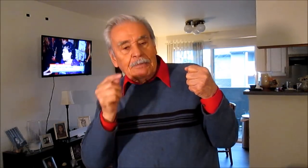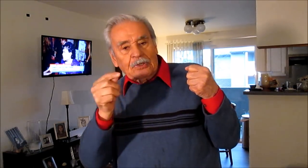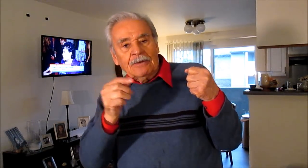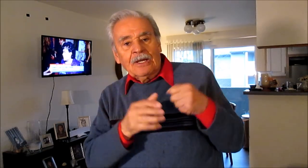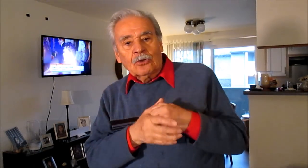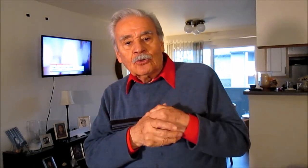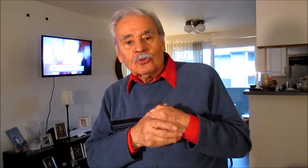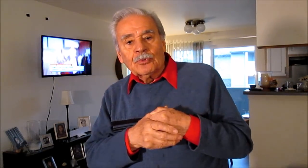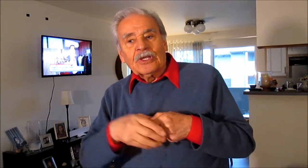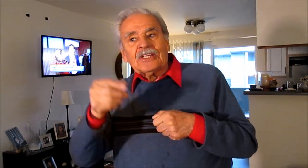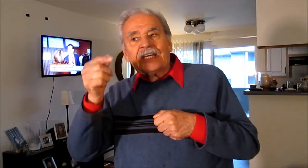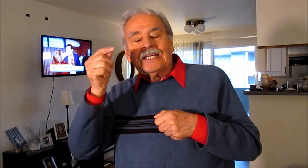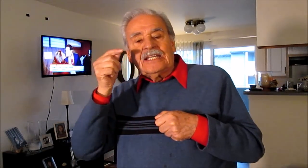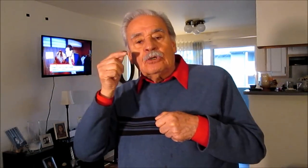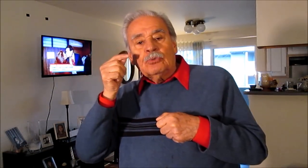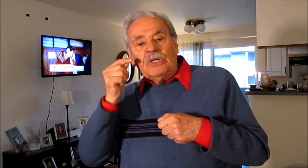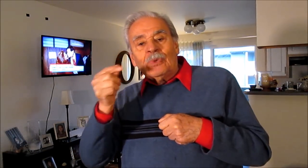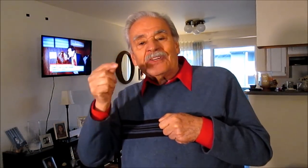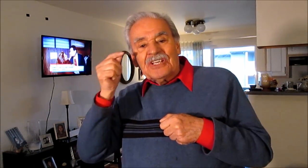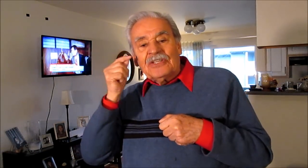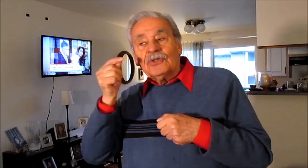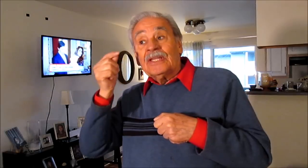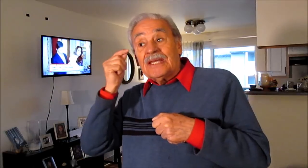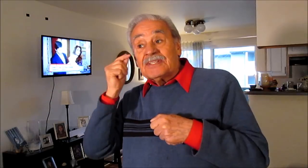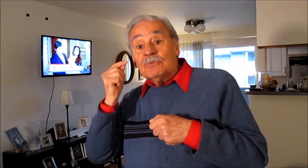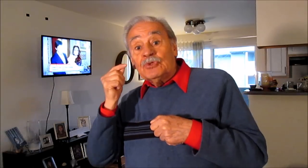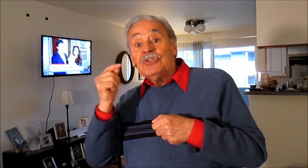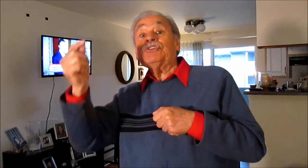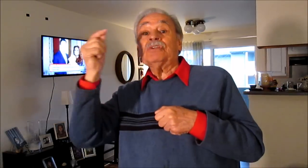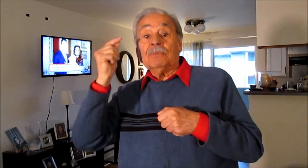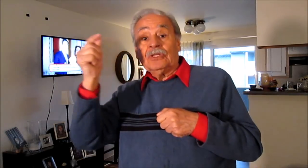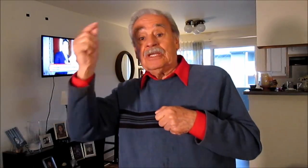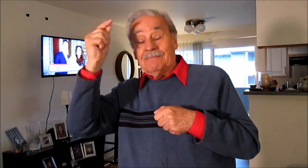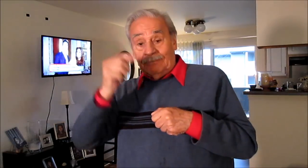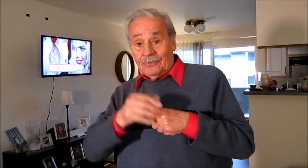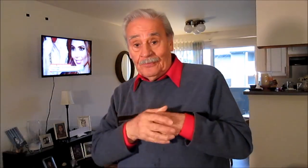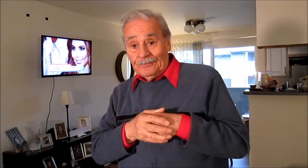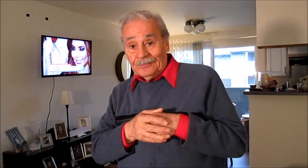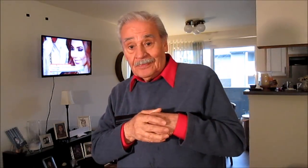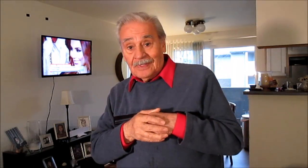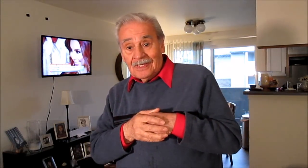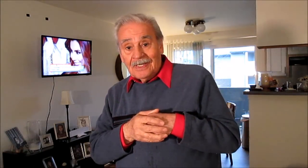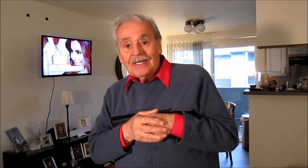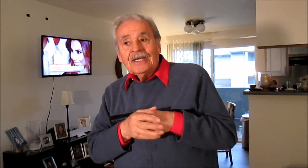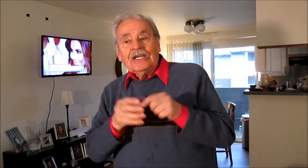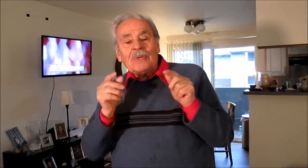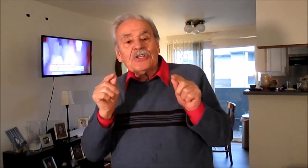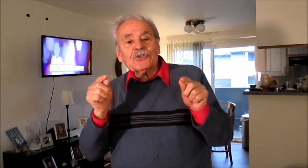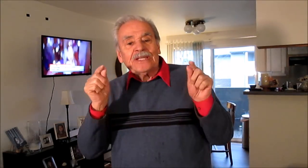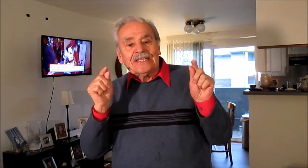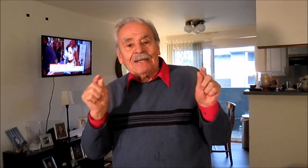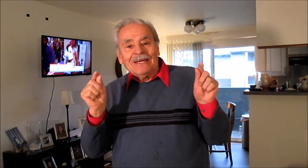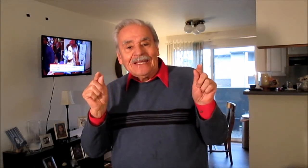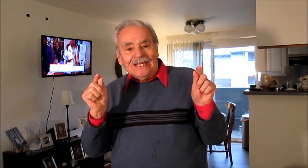por qué es más corrupto? Porque esa gente lo vino haciendo desde hace muchísimo tiempo. Y lo ha hecho de tal manera